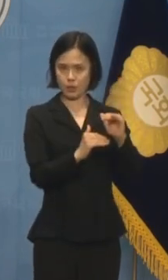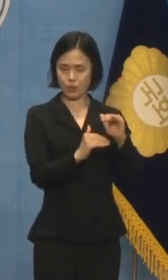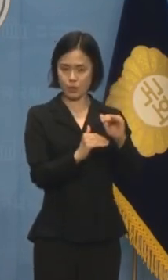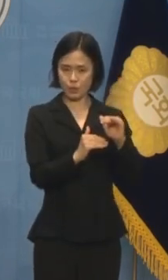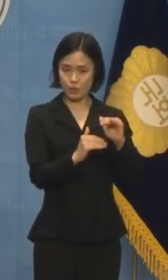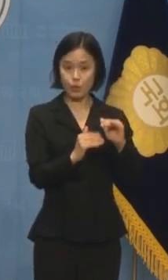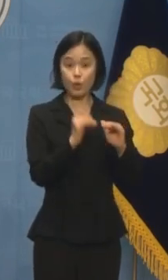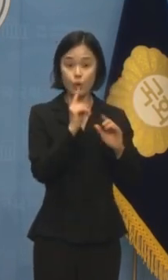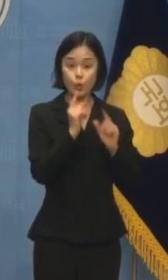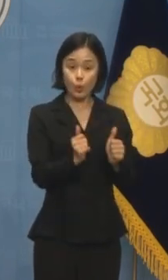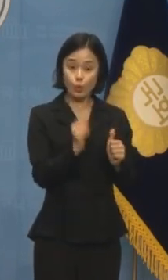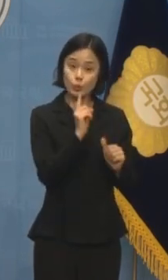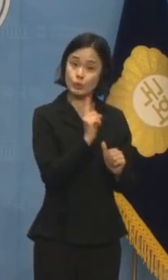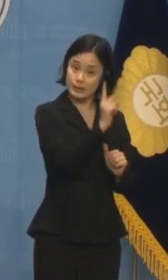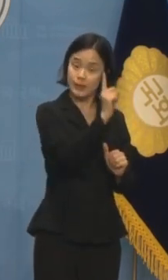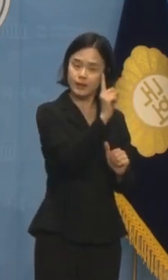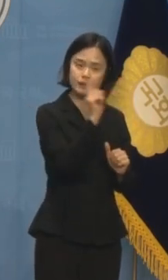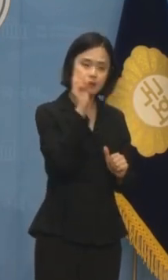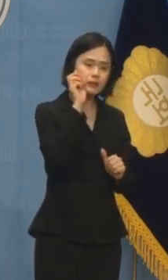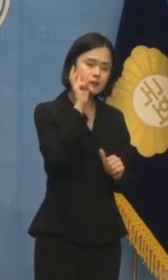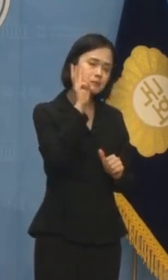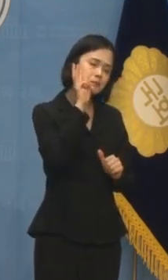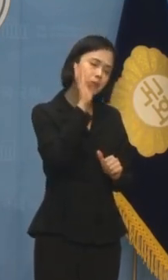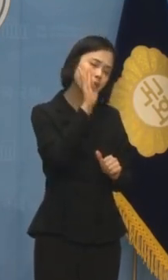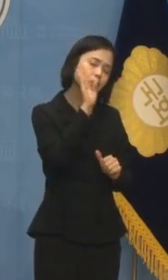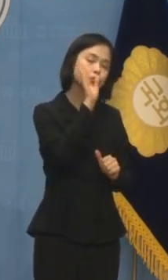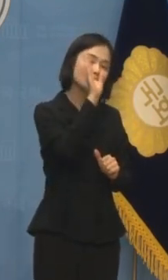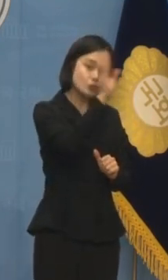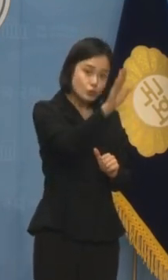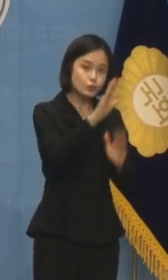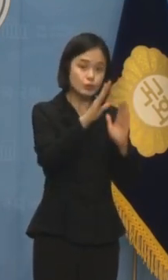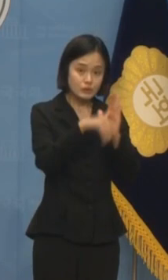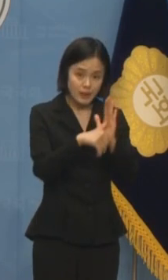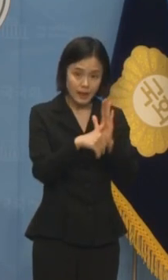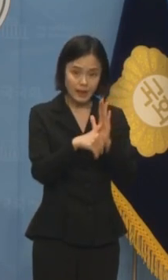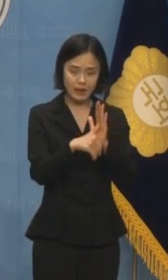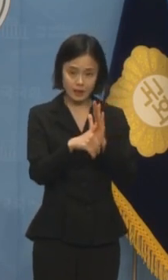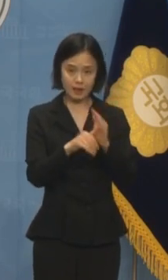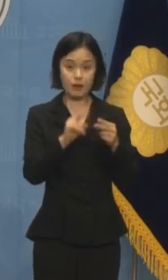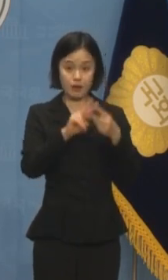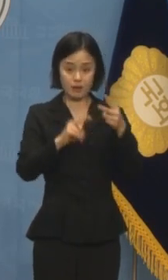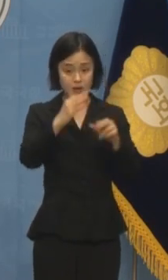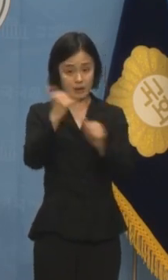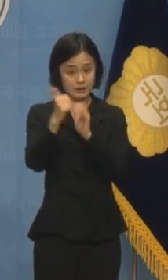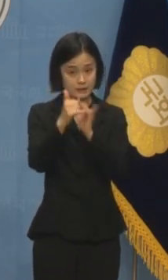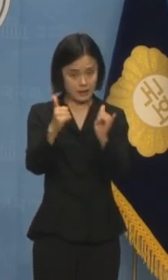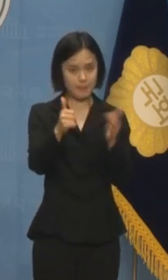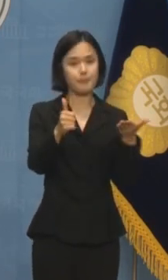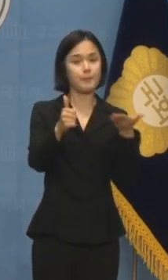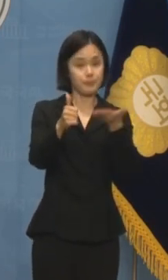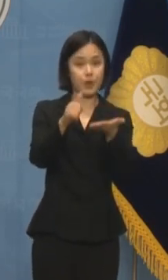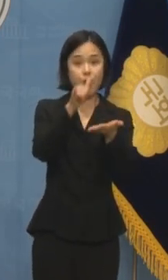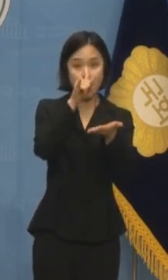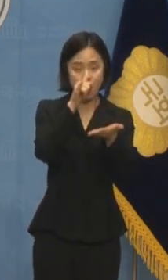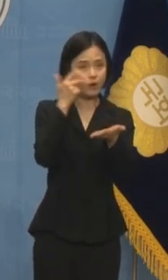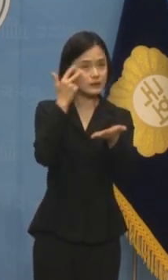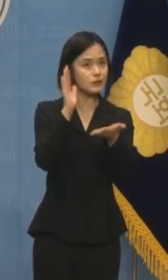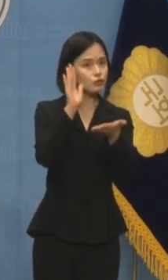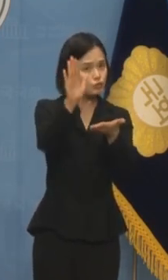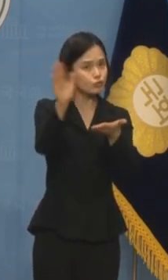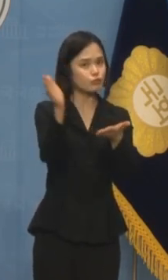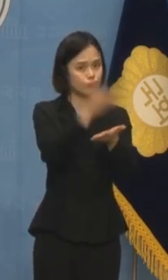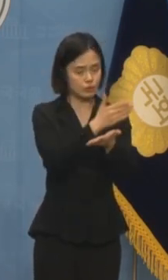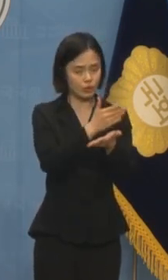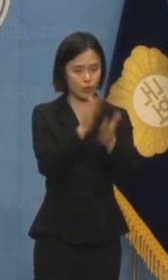피고인 측에 전달되고 국회가 요구할 경우 공소 제기일로부터 7일 이후부터 제출하게